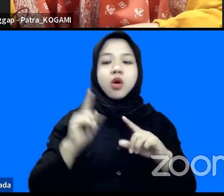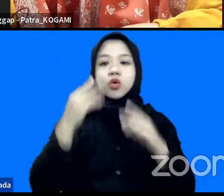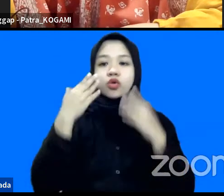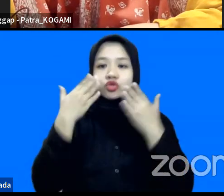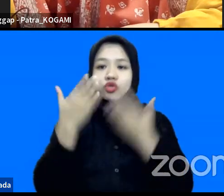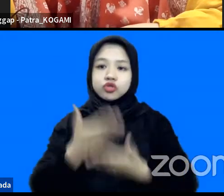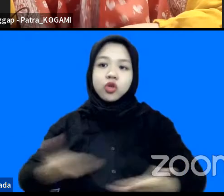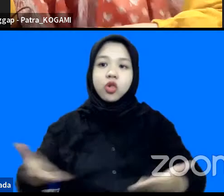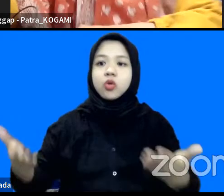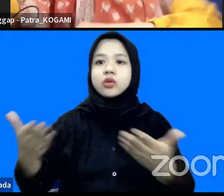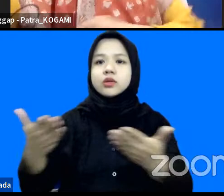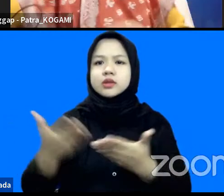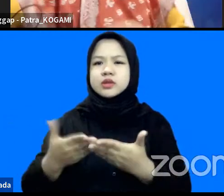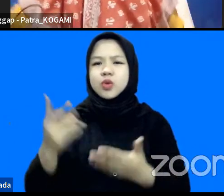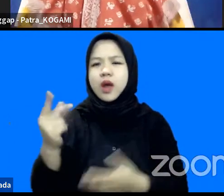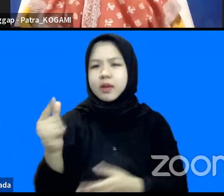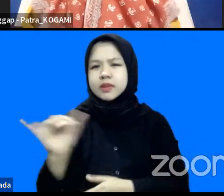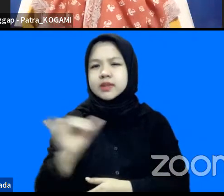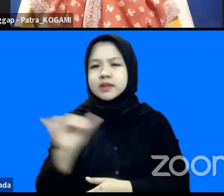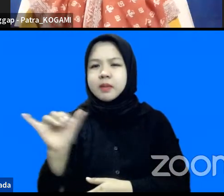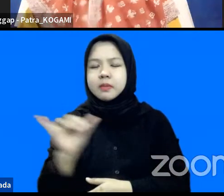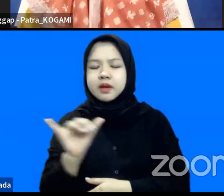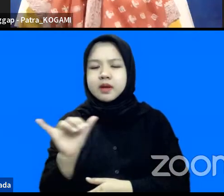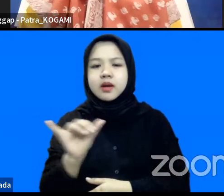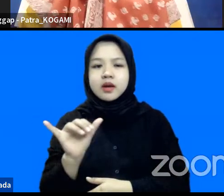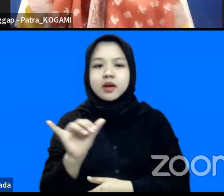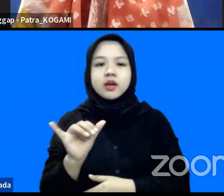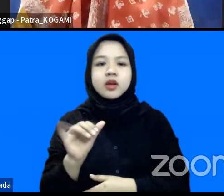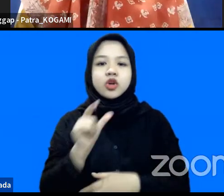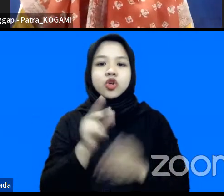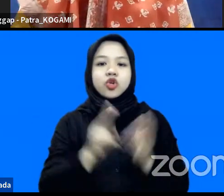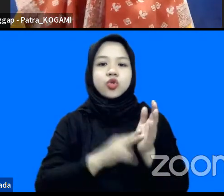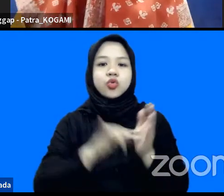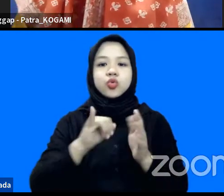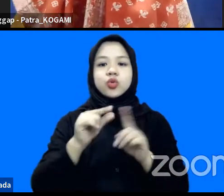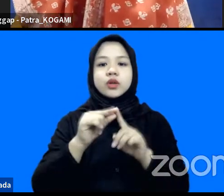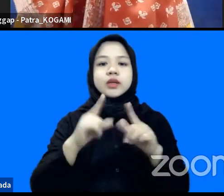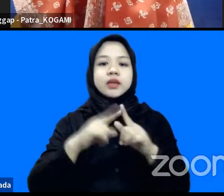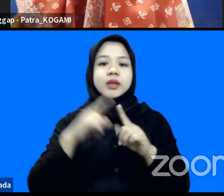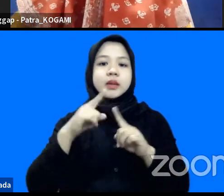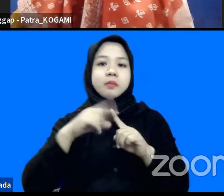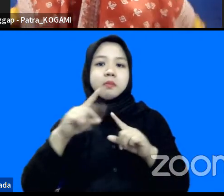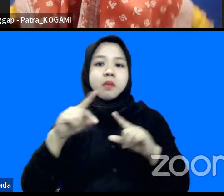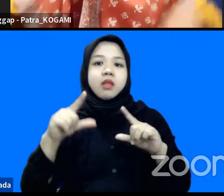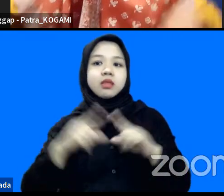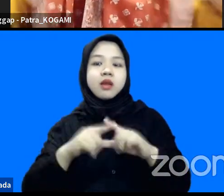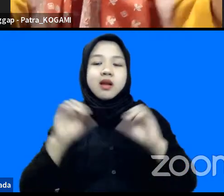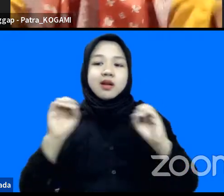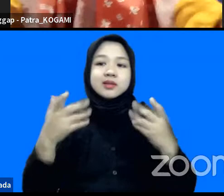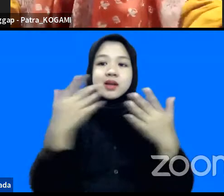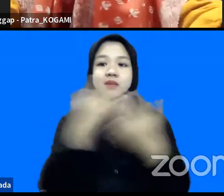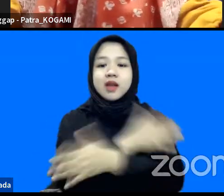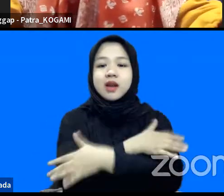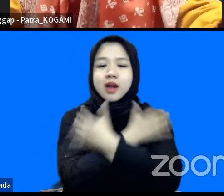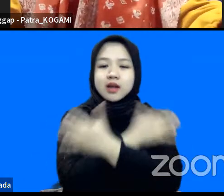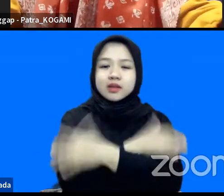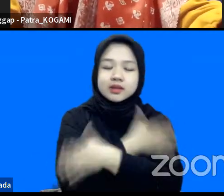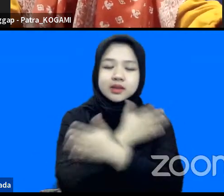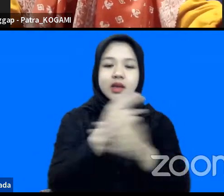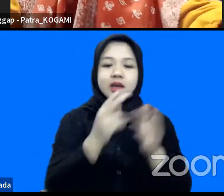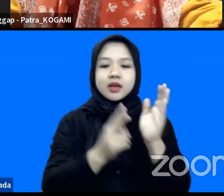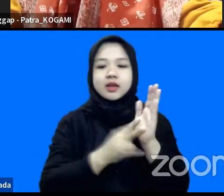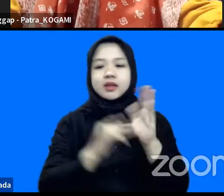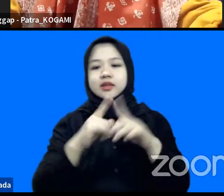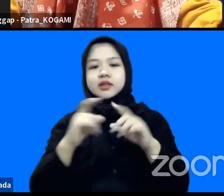nyaris-nyaris sama ya dengan Uni Patra setelah kejadian Aceh kejadian Nias dan kejadian